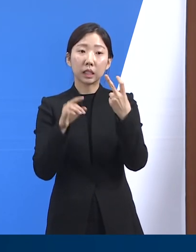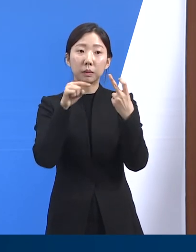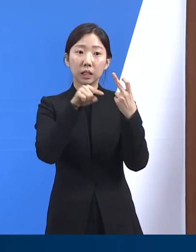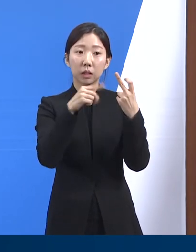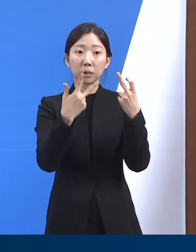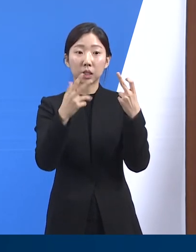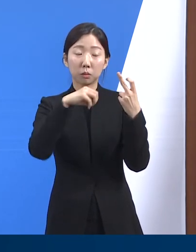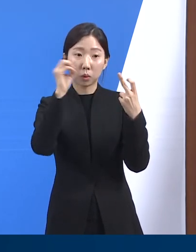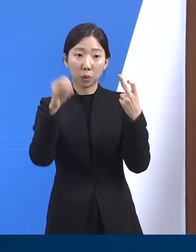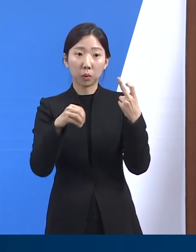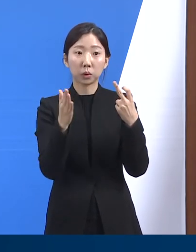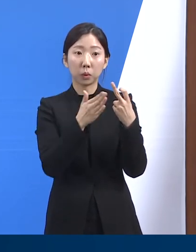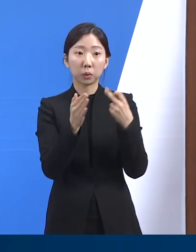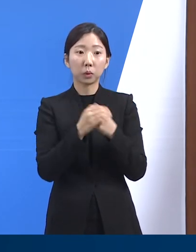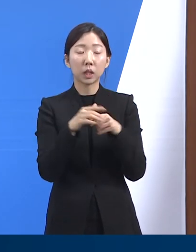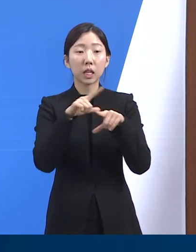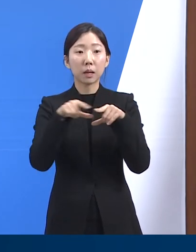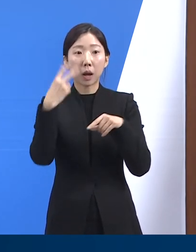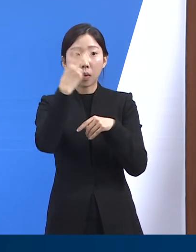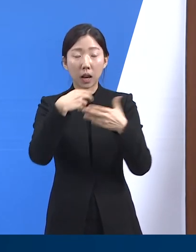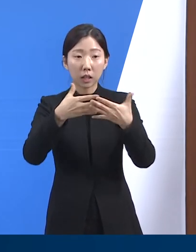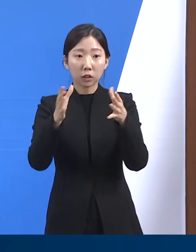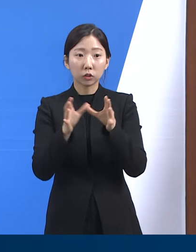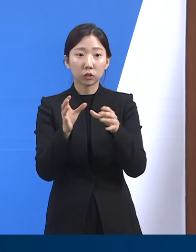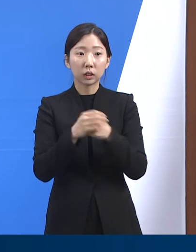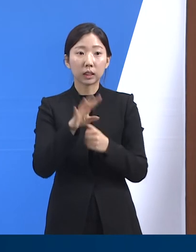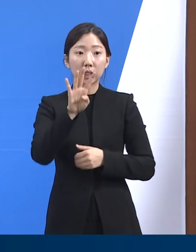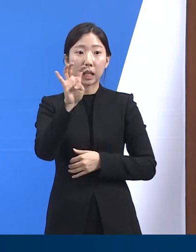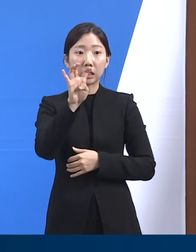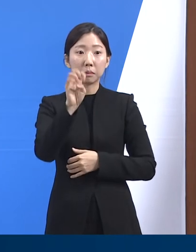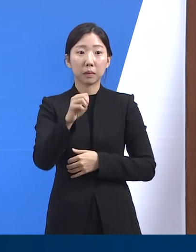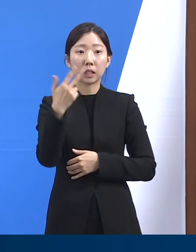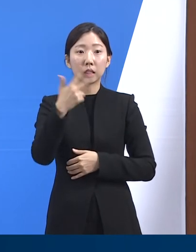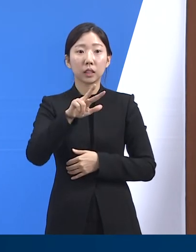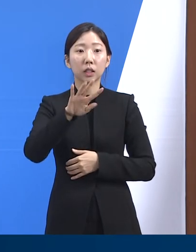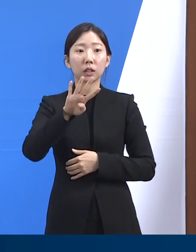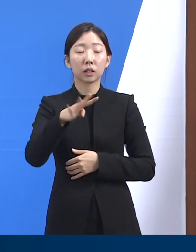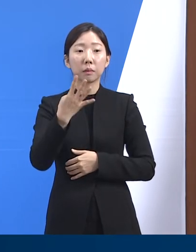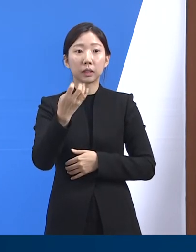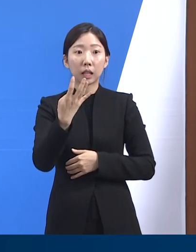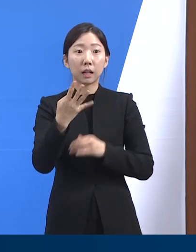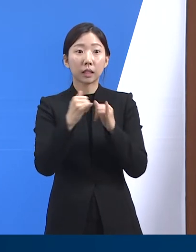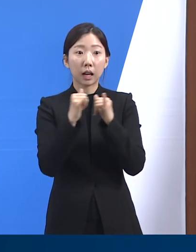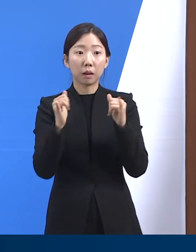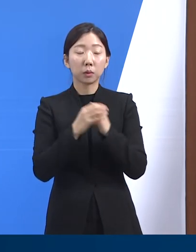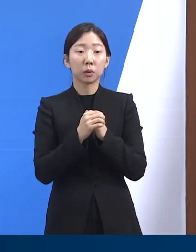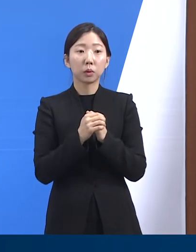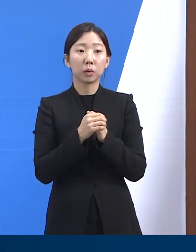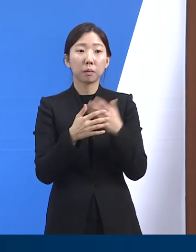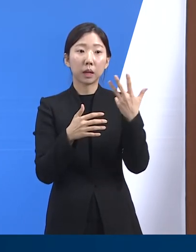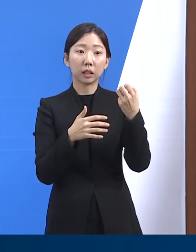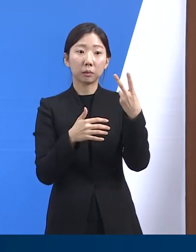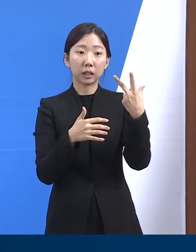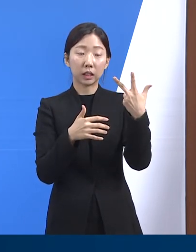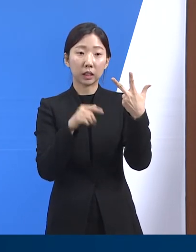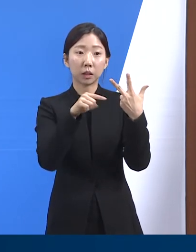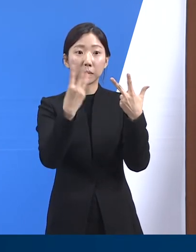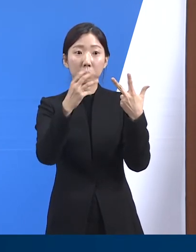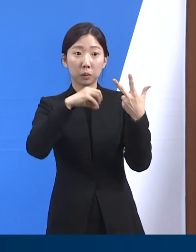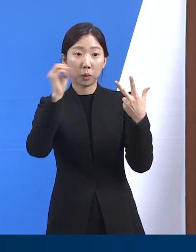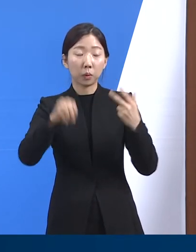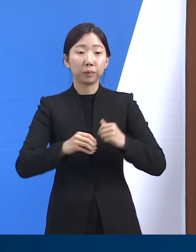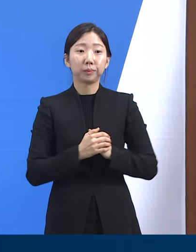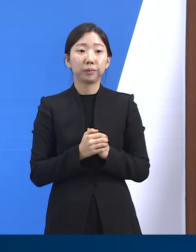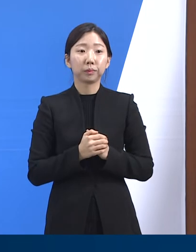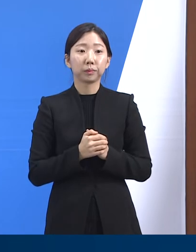.7%이며 일반관리구는 40만 7,644명으로 87.3%를 차지하고 있습니다.